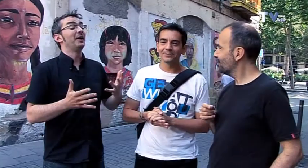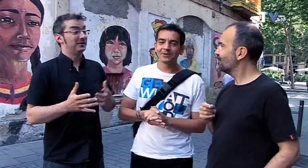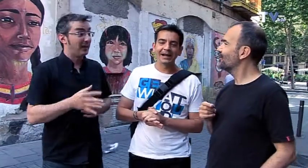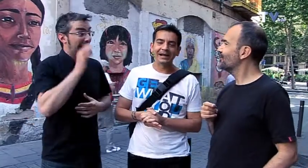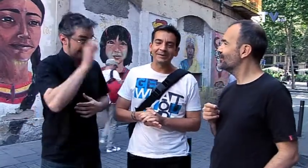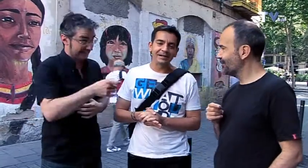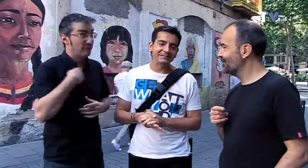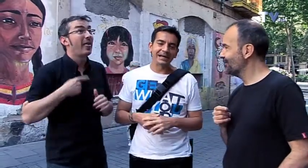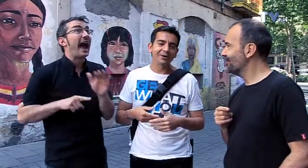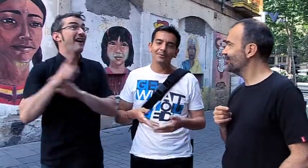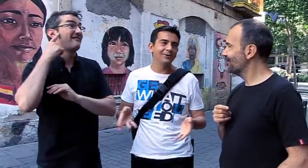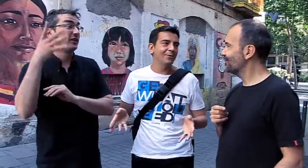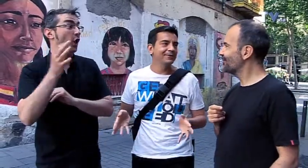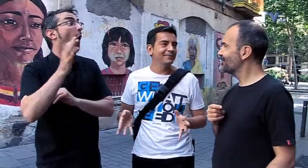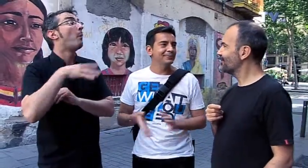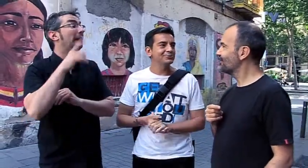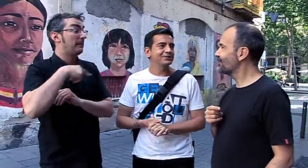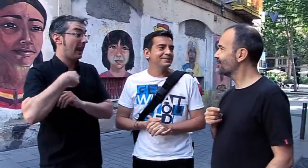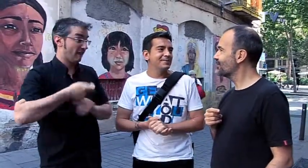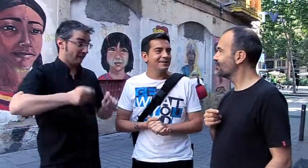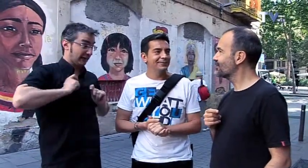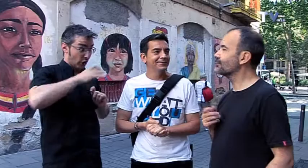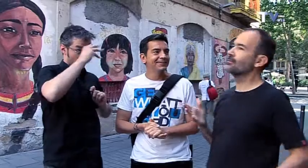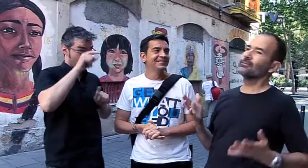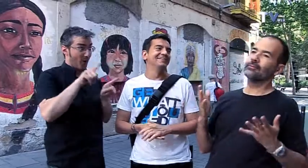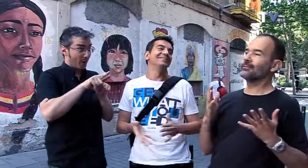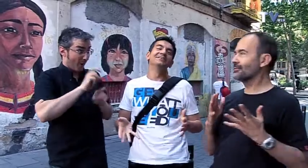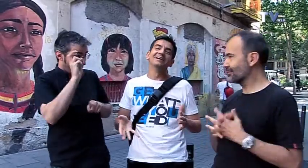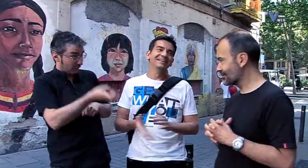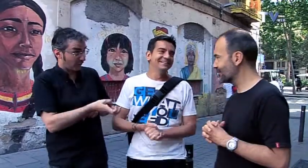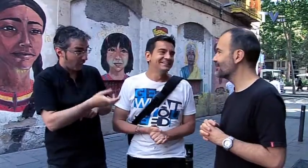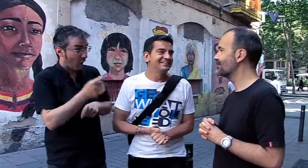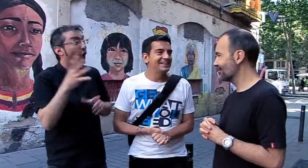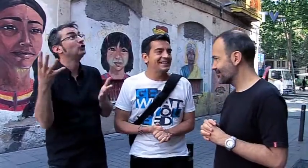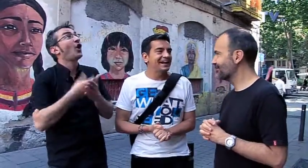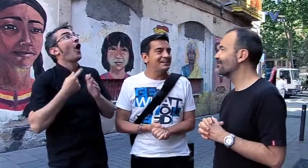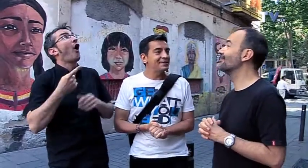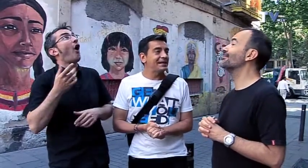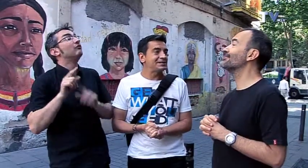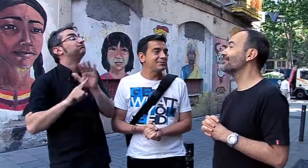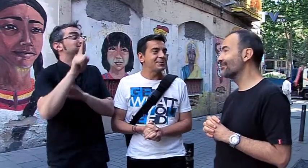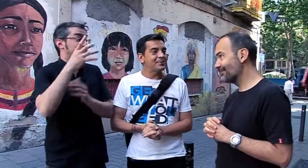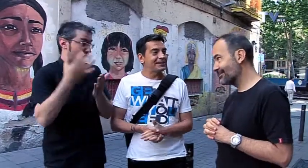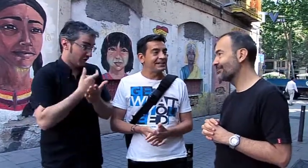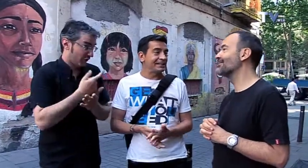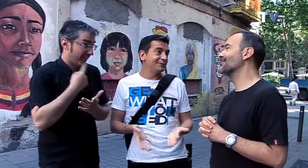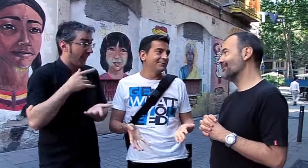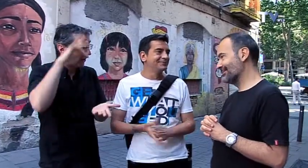bueno, también podemos llegar a caer en el olvido, como tantos otros muchos que empezaron, ¿no? Nadie te garantiza el éxito por estar en el Yantiol.